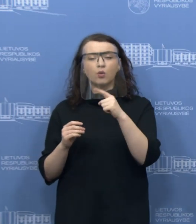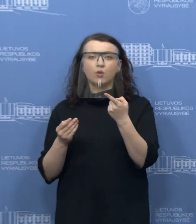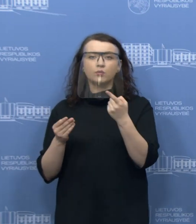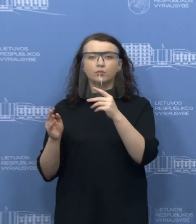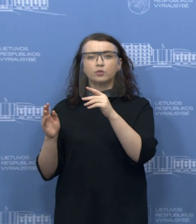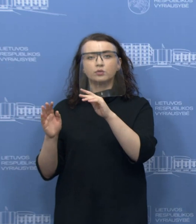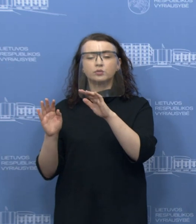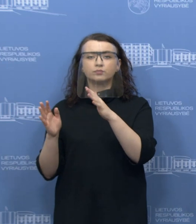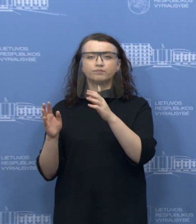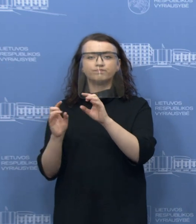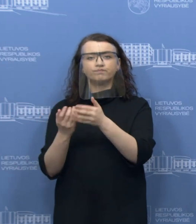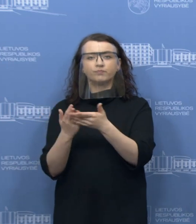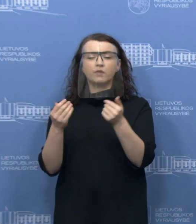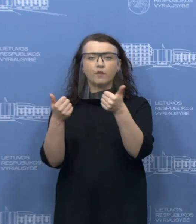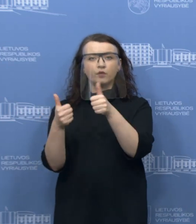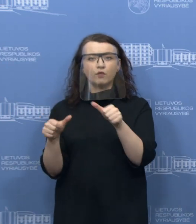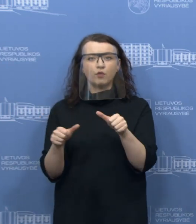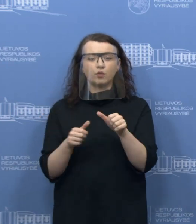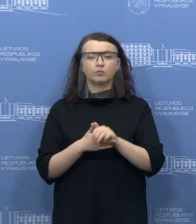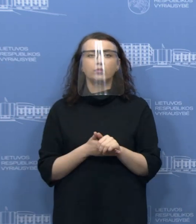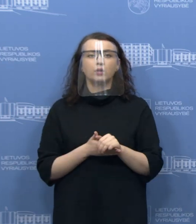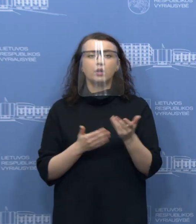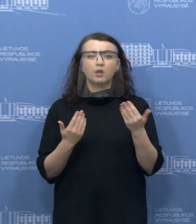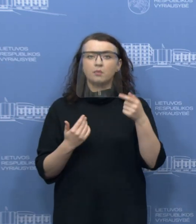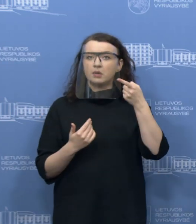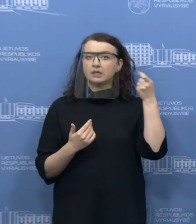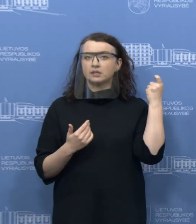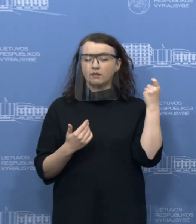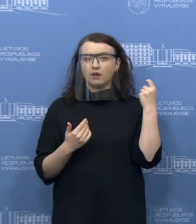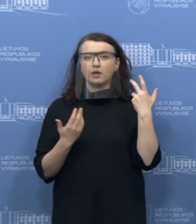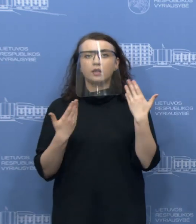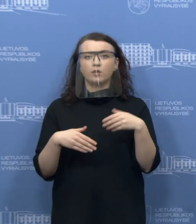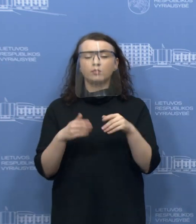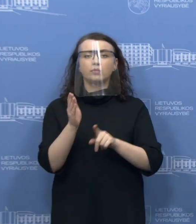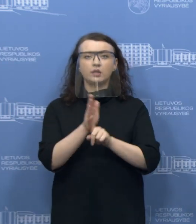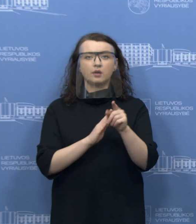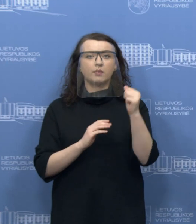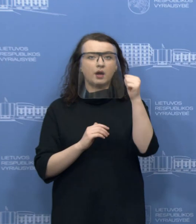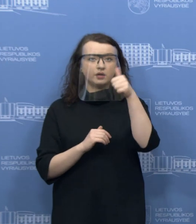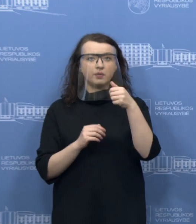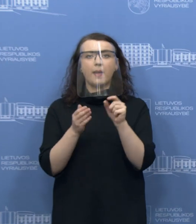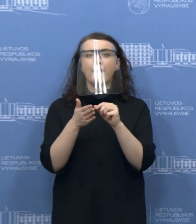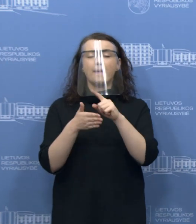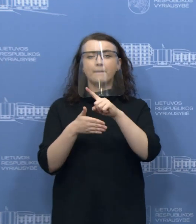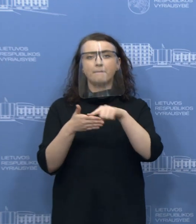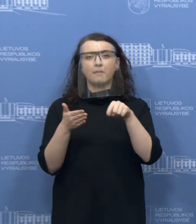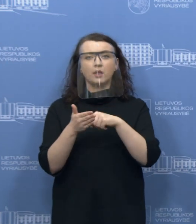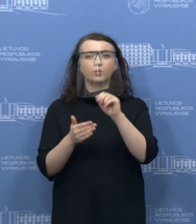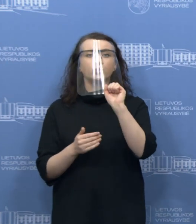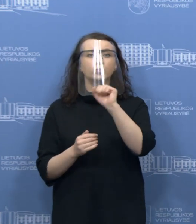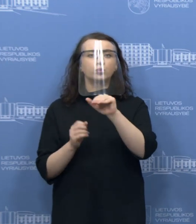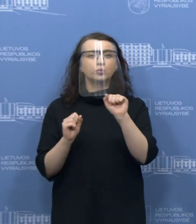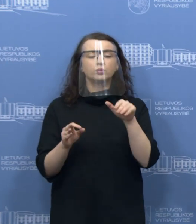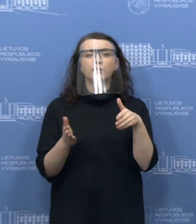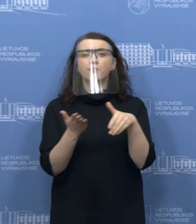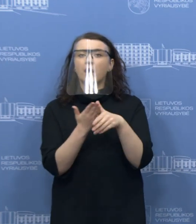Tokioms įmonėms mes jau praėjusią savaitę pradėjome asmeniškai siūsti elektroninių būdų pranešimus, kokios pagalbos